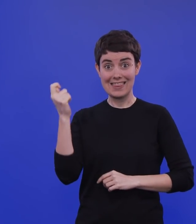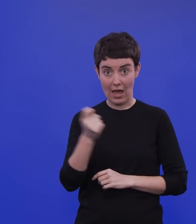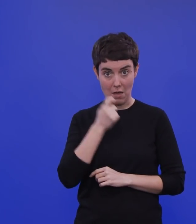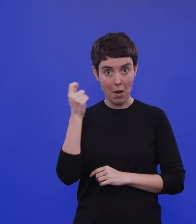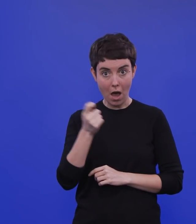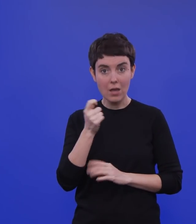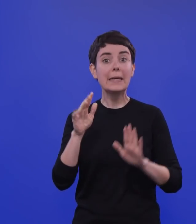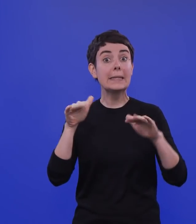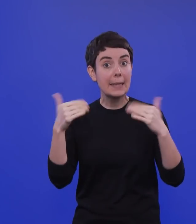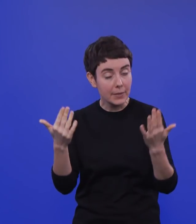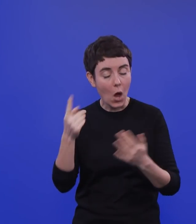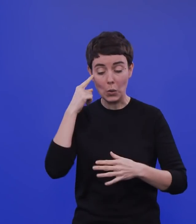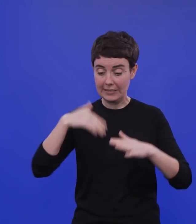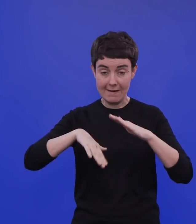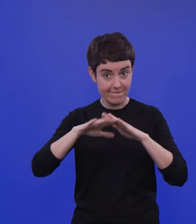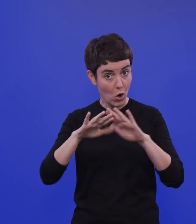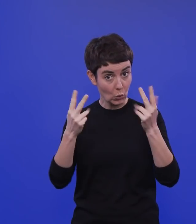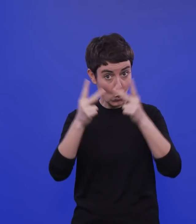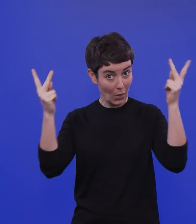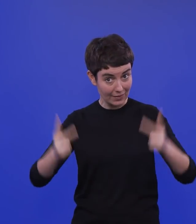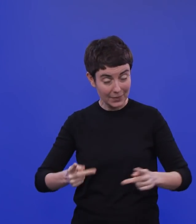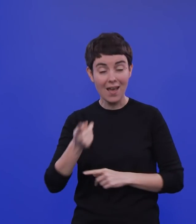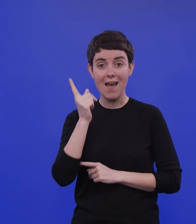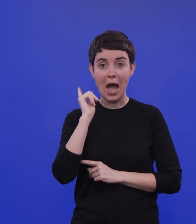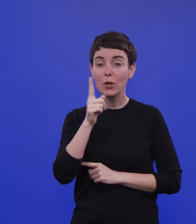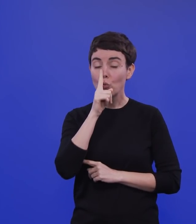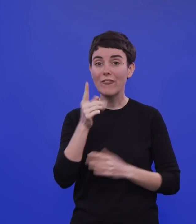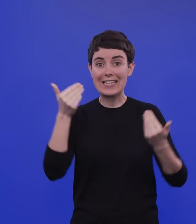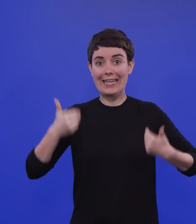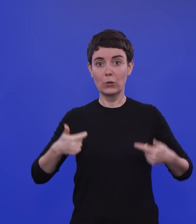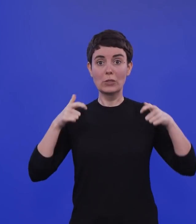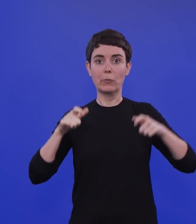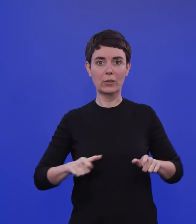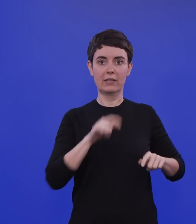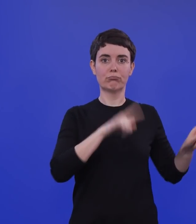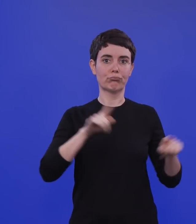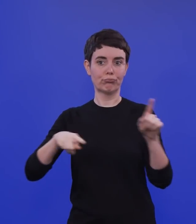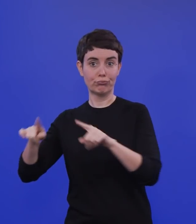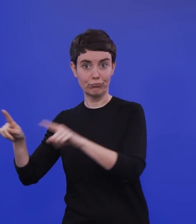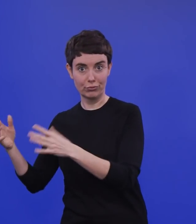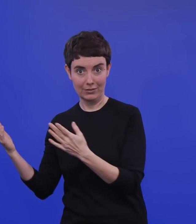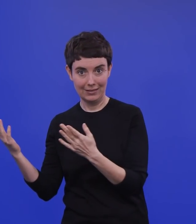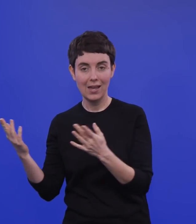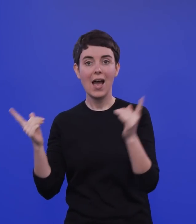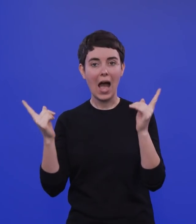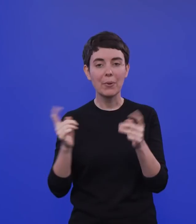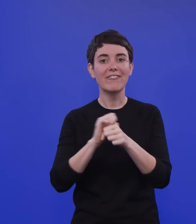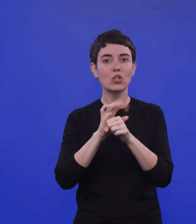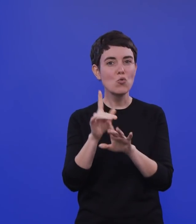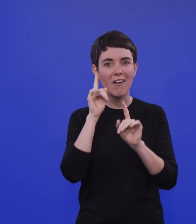Hintergrundimmunität ungleich verteilt ist. Und das ist sie einfach beim Coronavirus nicht, weil alle erstmal immunologisch